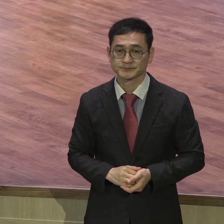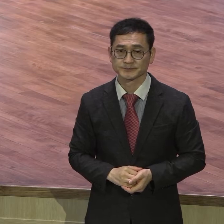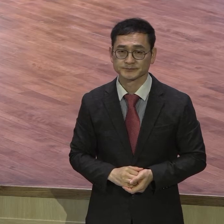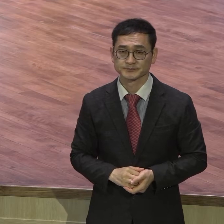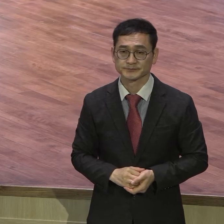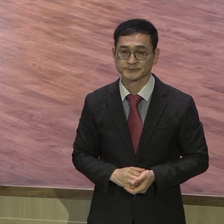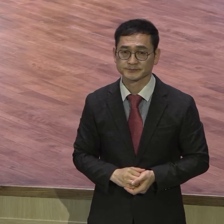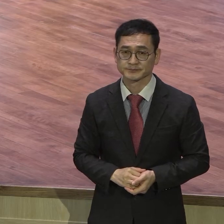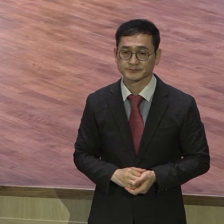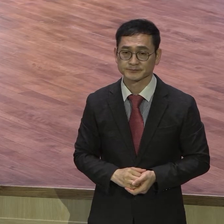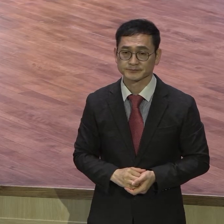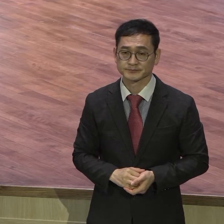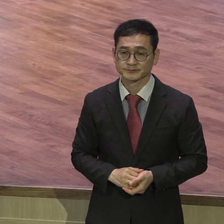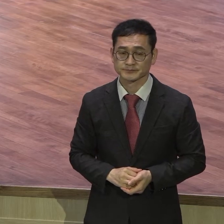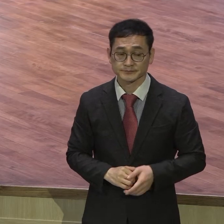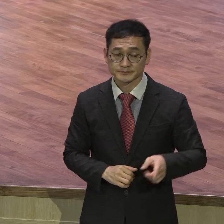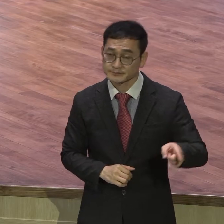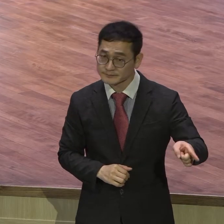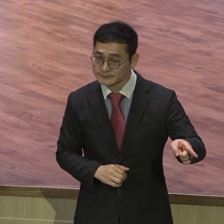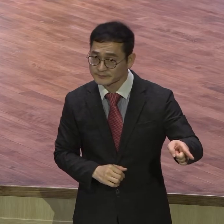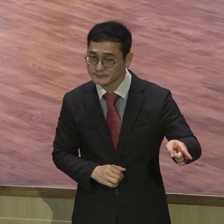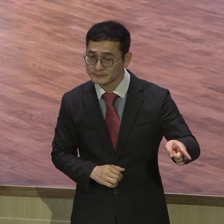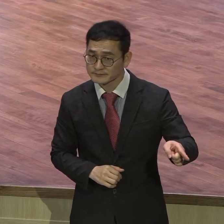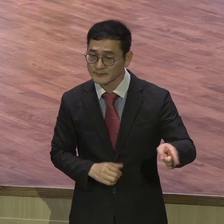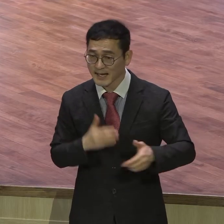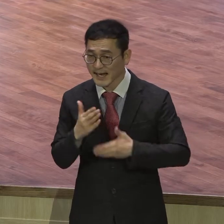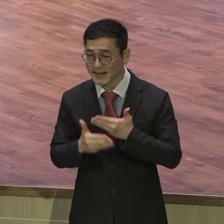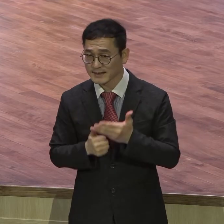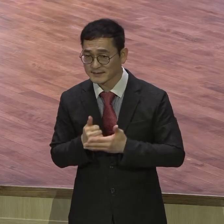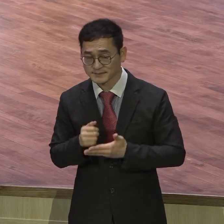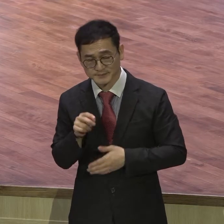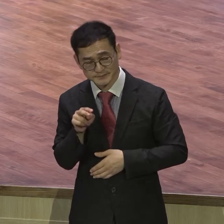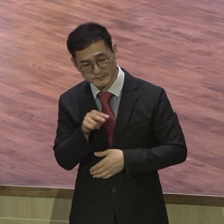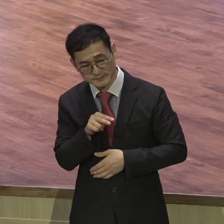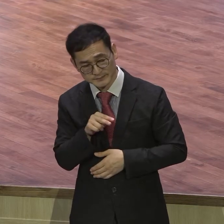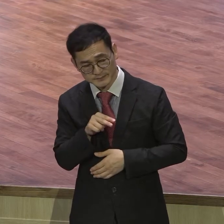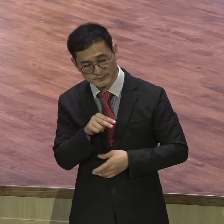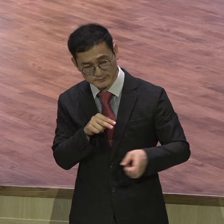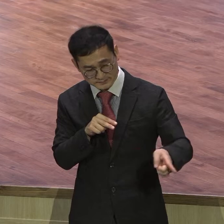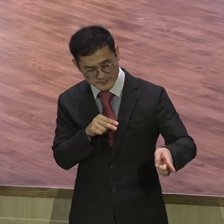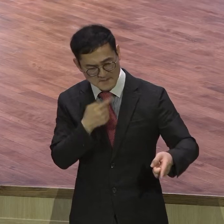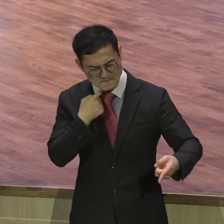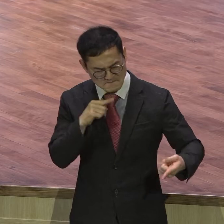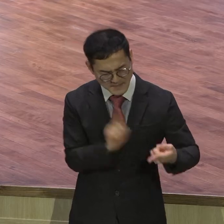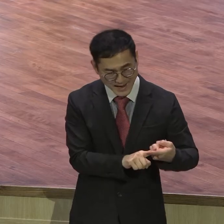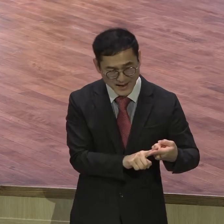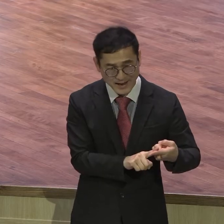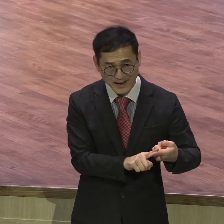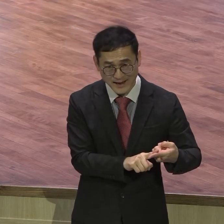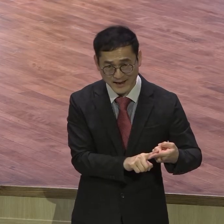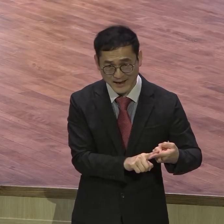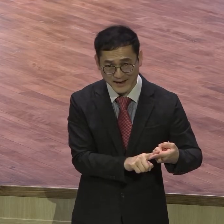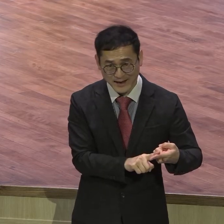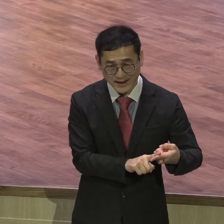이사를 백신들의 행동이 하나님 보시기에 합당해서 그들을 노예로부터